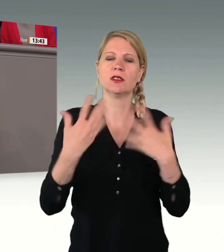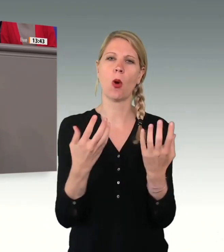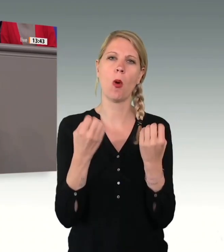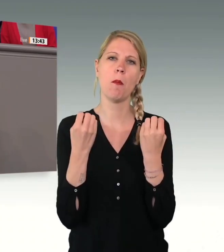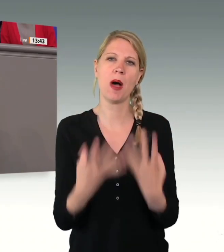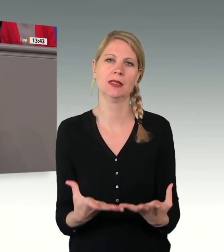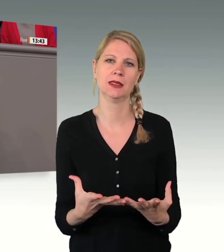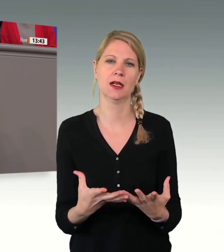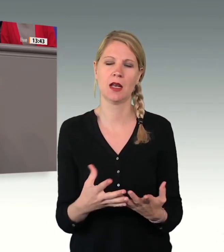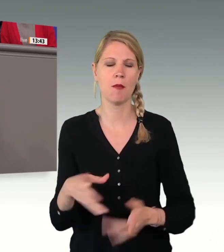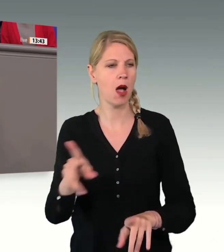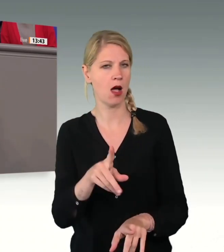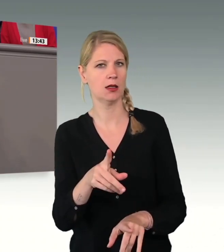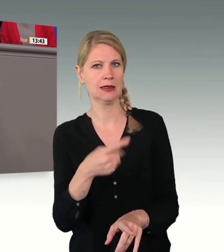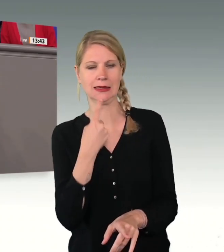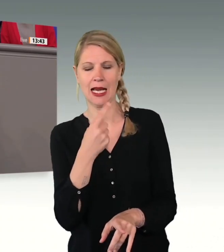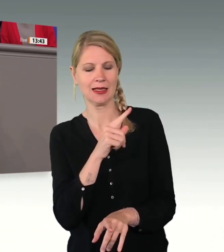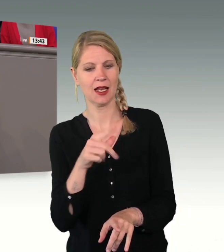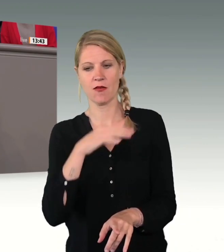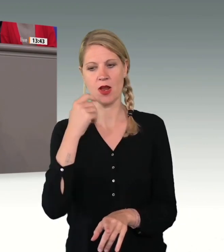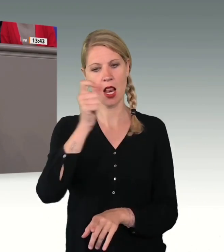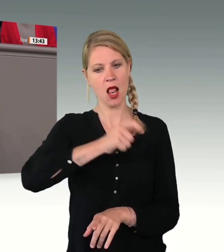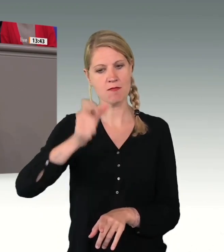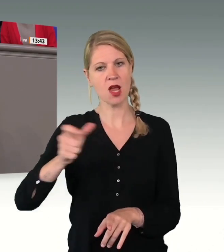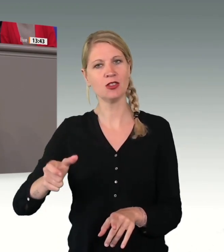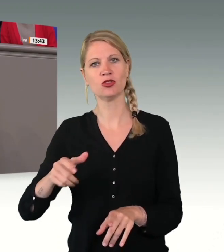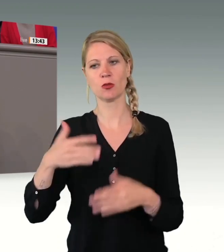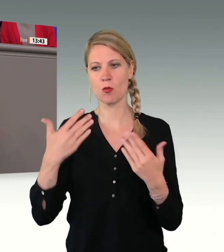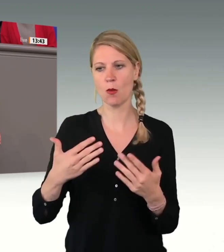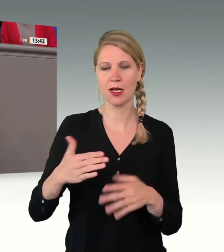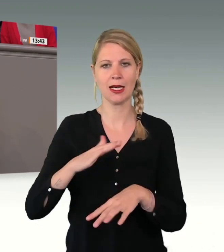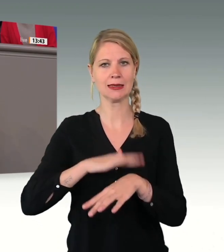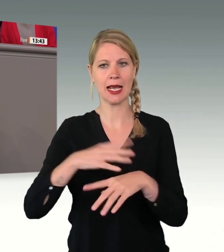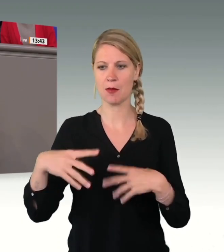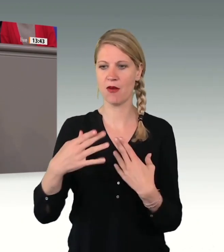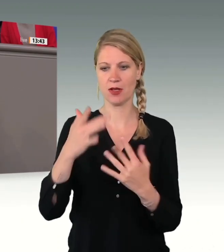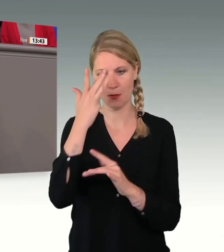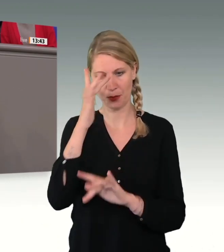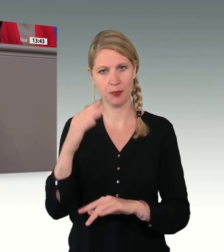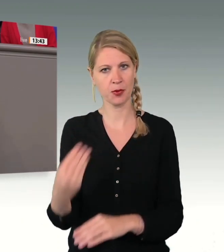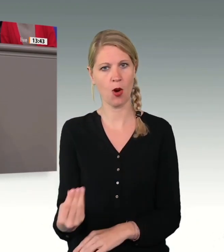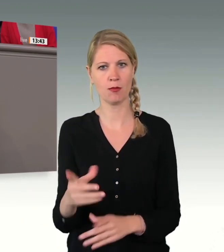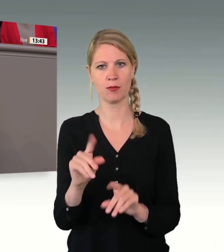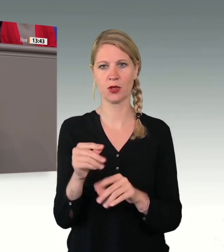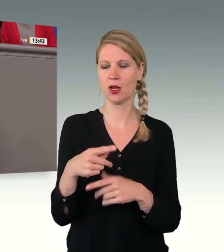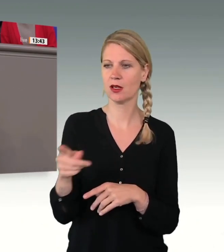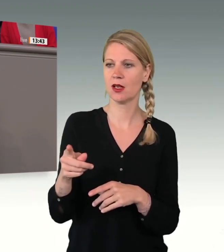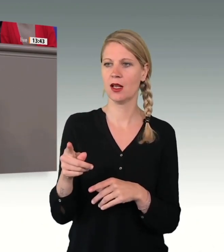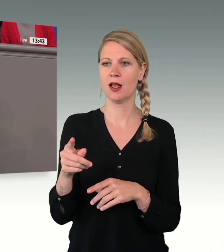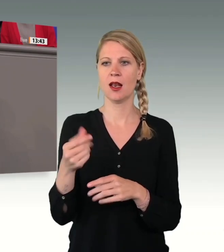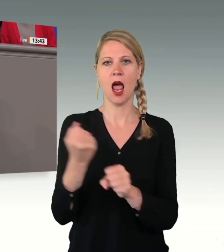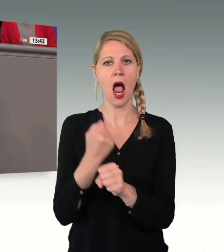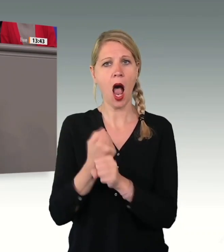Menschen, die hierhergekommen sind, geduldet sind, einer Arbeit nachgehen, Arbeitsplätze schaffen, dass sie hier Steuern und Mieten